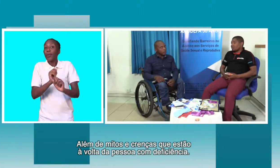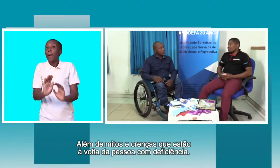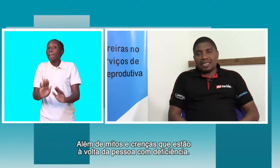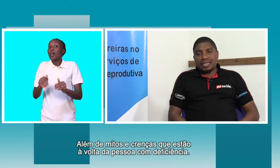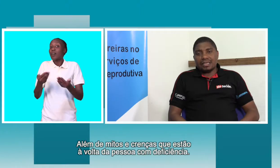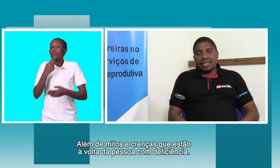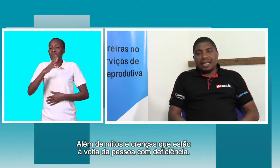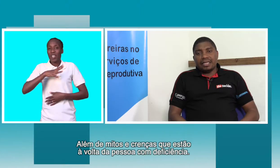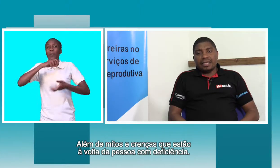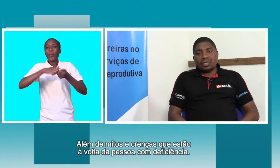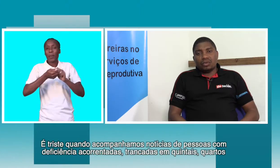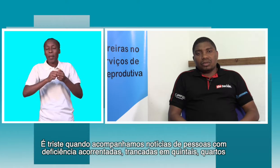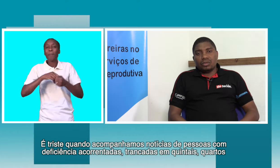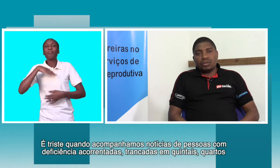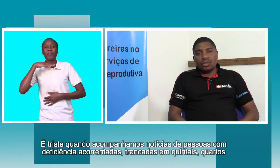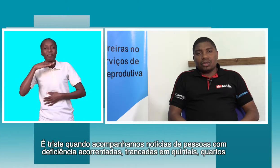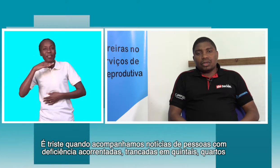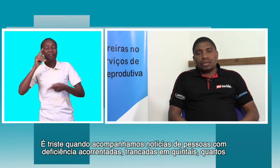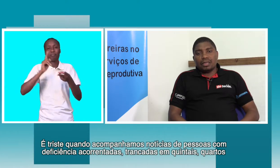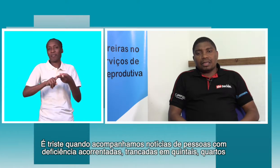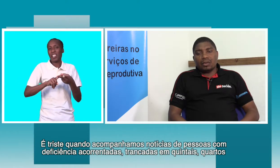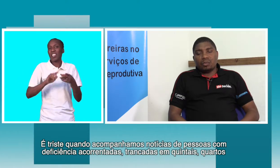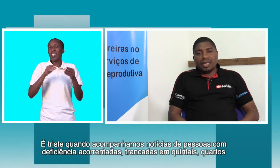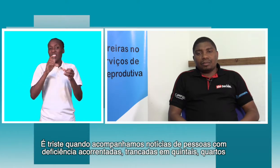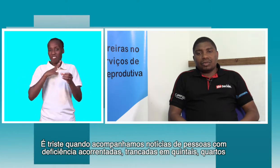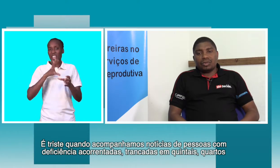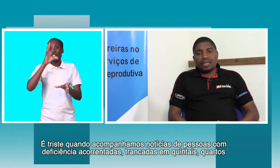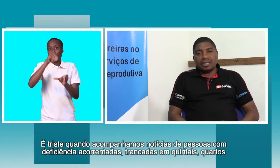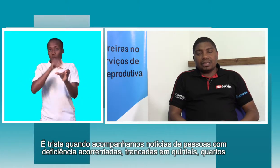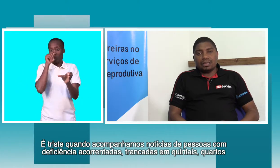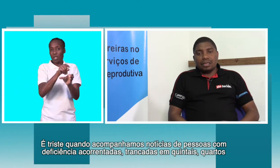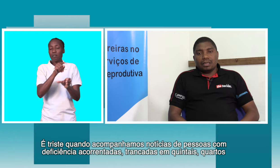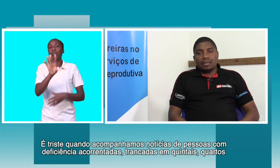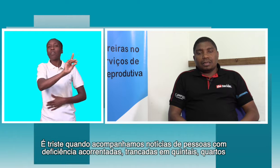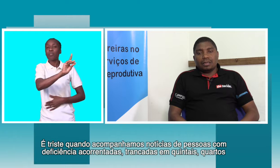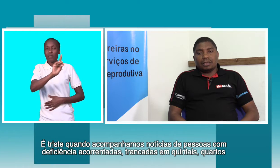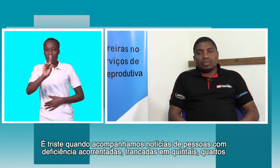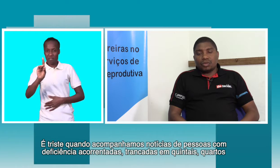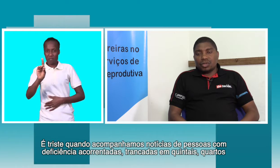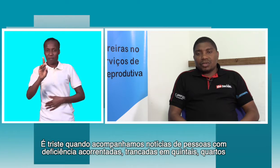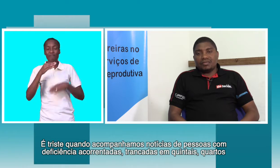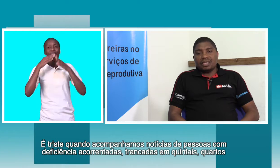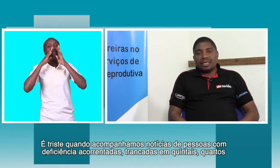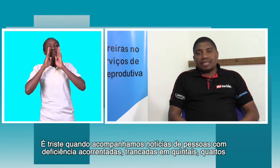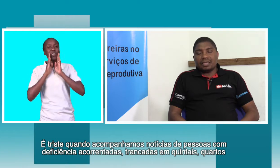da deficiência, é triste quando nós acompanhamos notícias de pessoas com deficiência